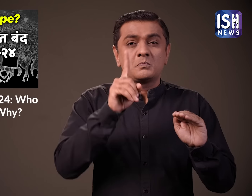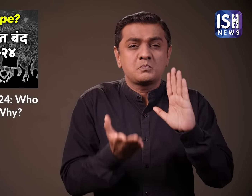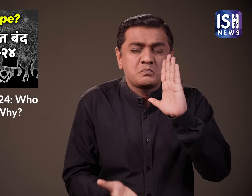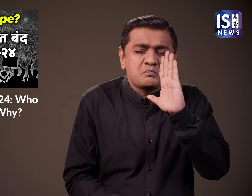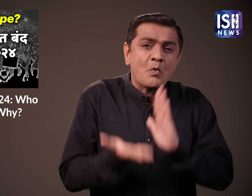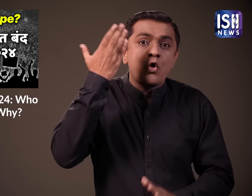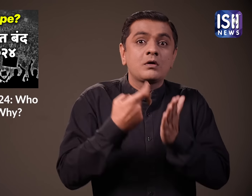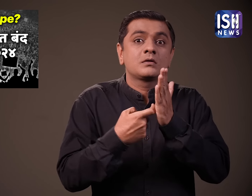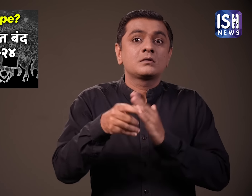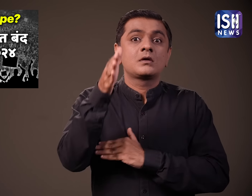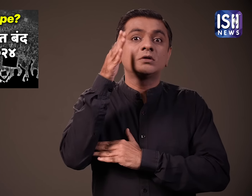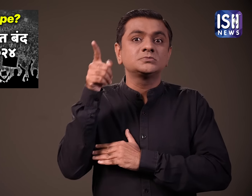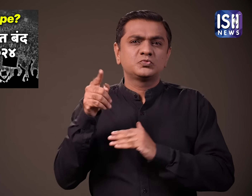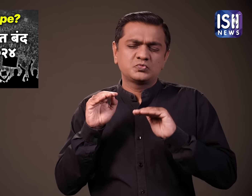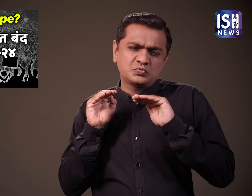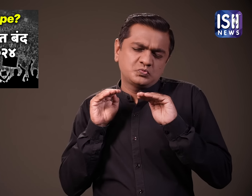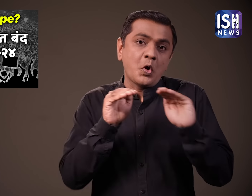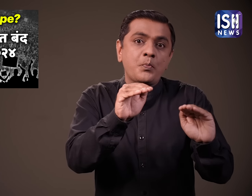राजस्तान से सबसे ज़्यादा समर्थन मिलता है